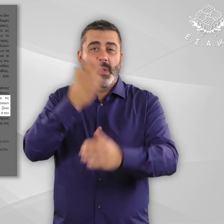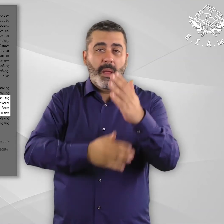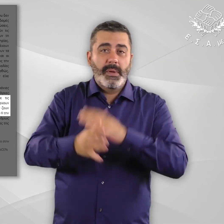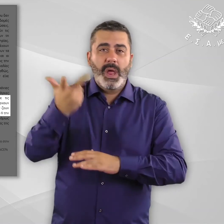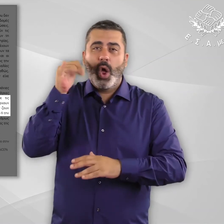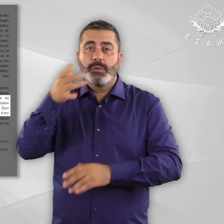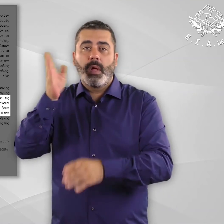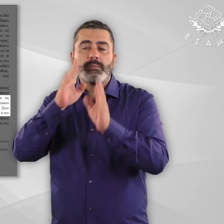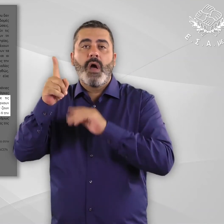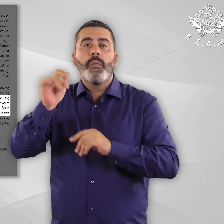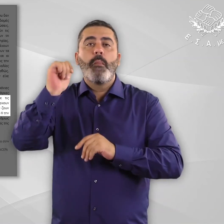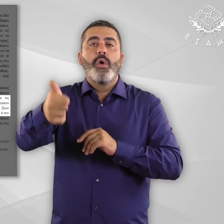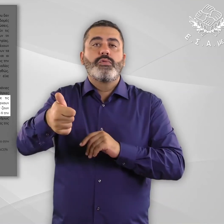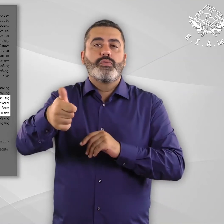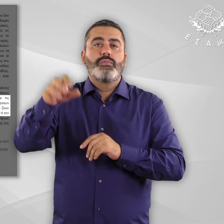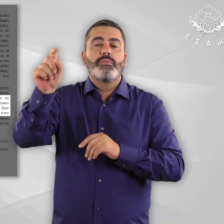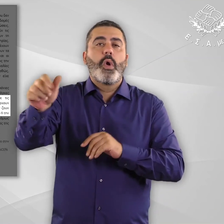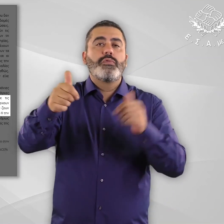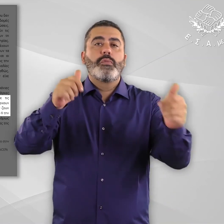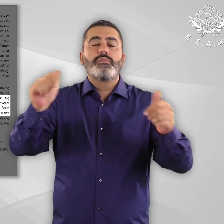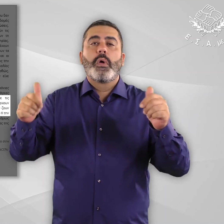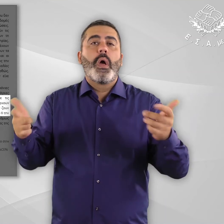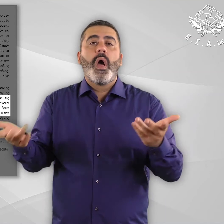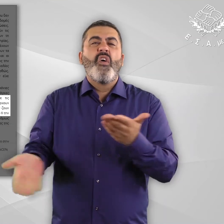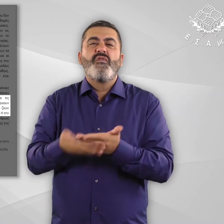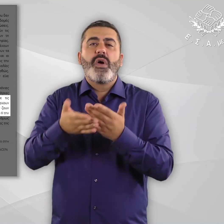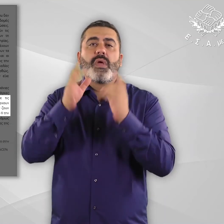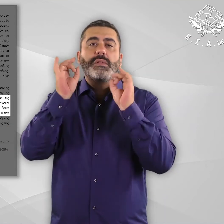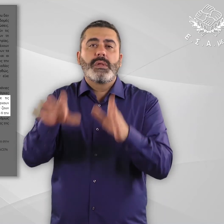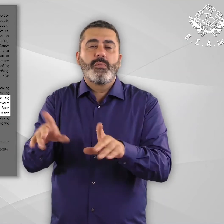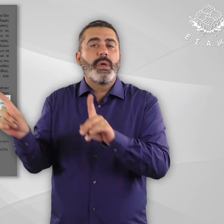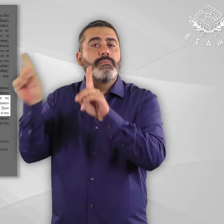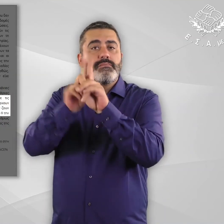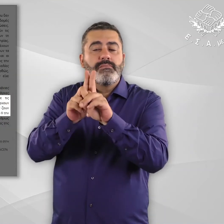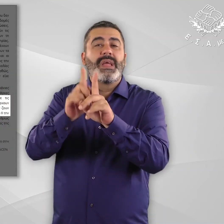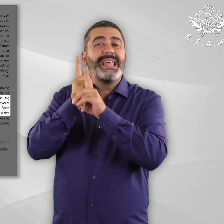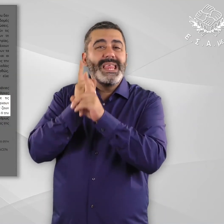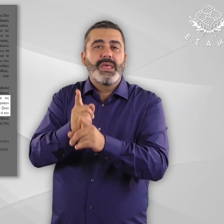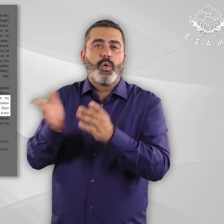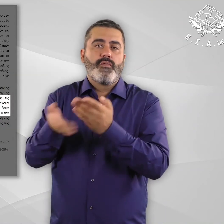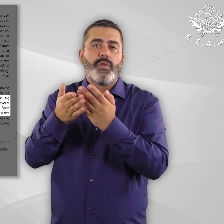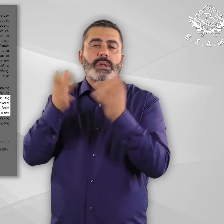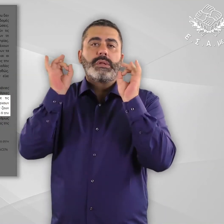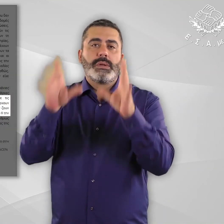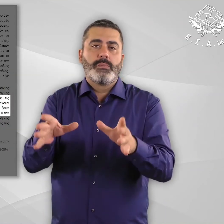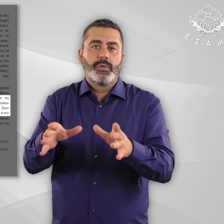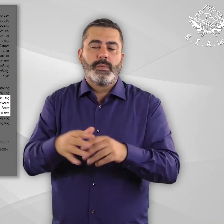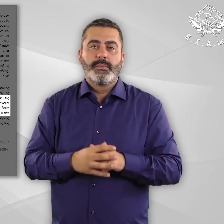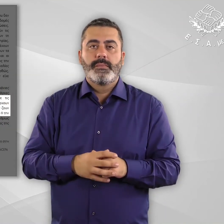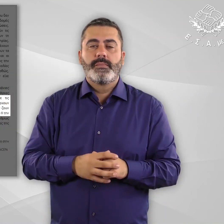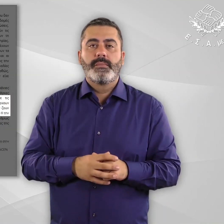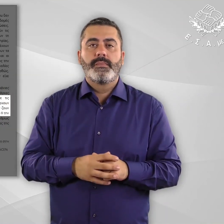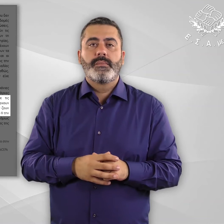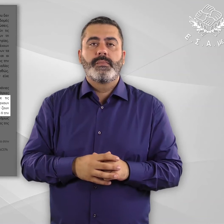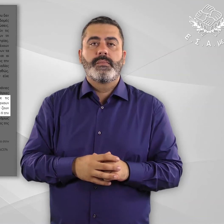υπάρχουν αρκετοί πρόσφυγες με αναπηρία και χρόνιες παθήσεις που ζουν μόνοι τους στη χώρα, δίχως την ύπαρξη προσωπικού βοηθού ή την